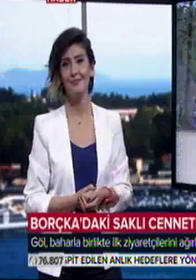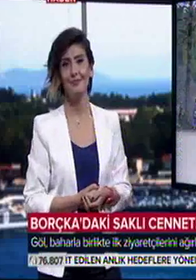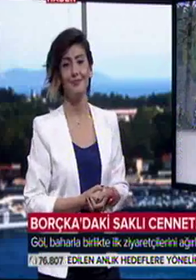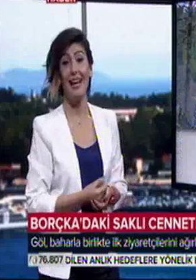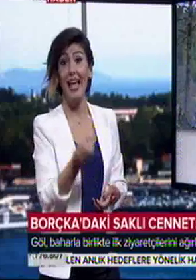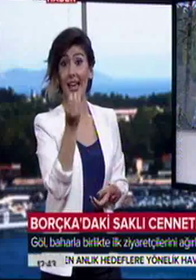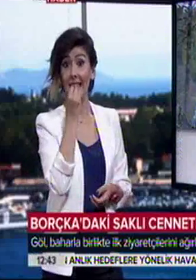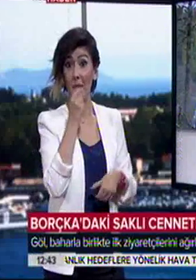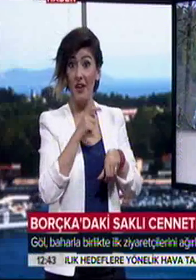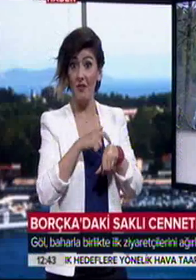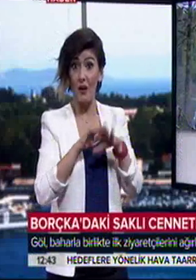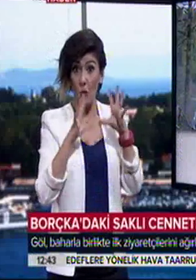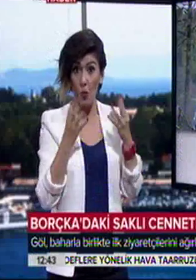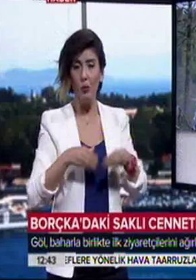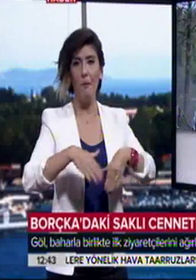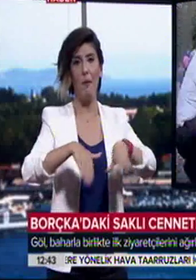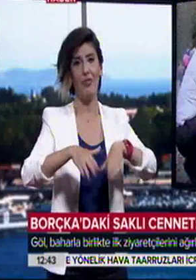Yemek vakti gelince de mangallar yakıldı.